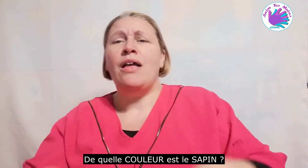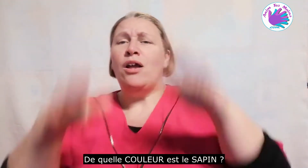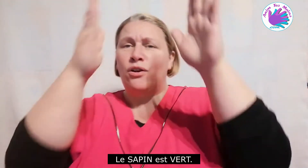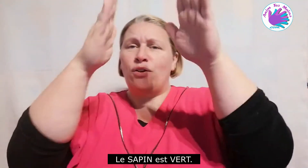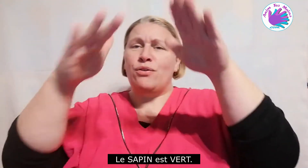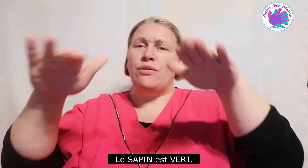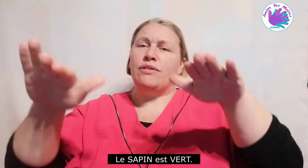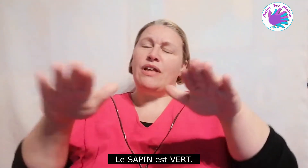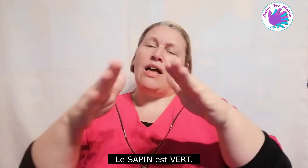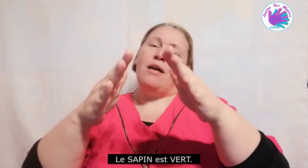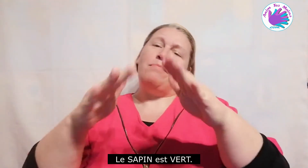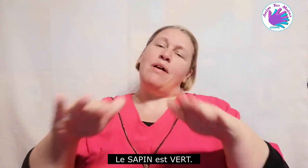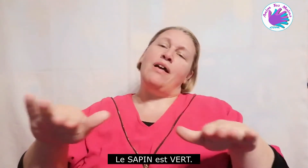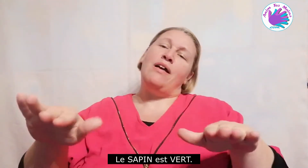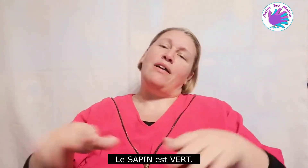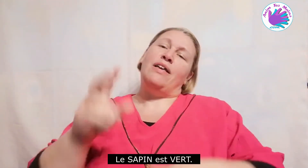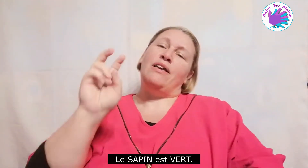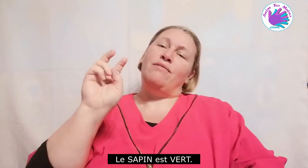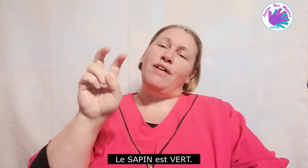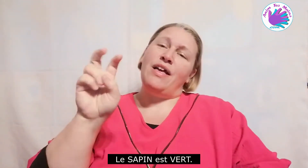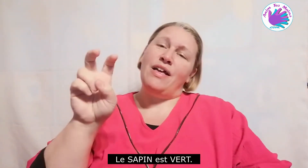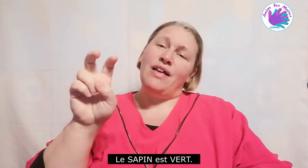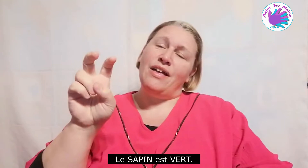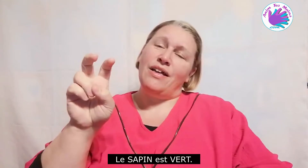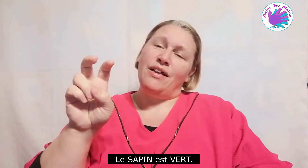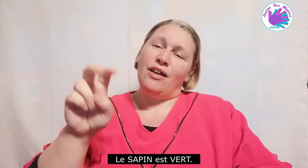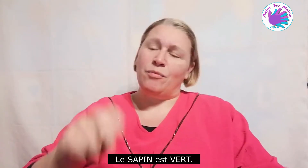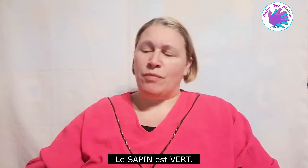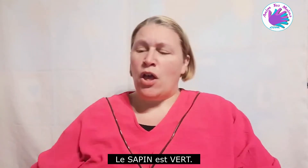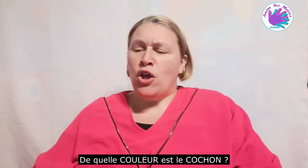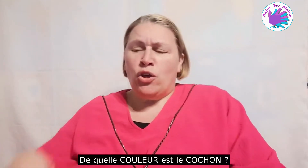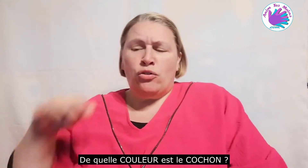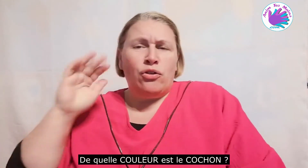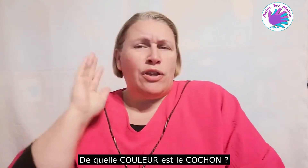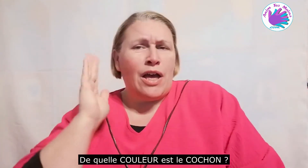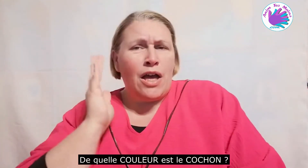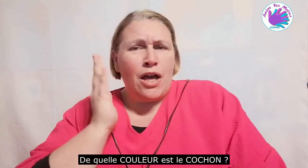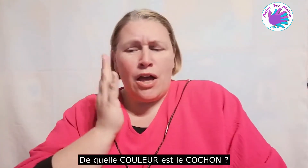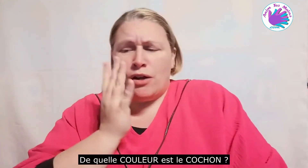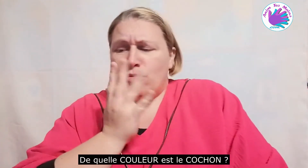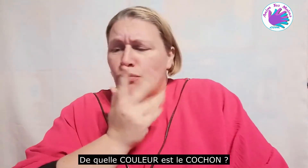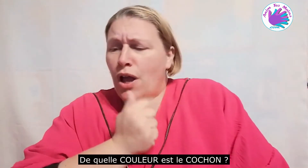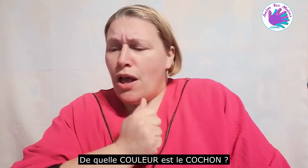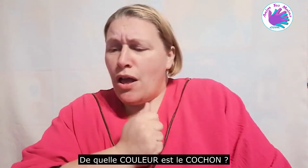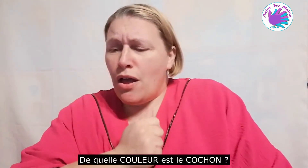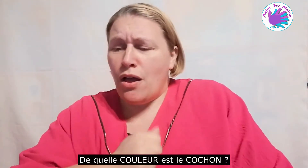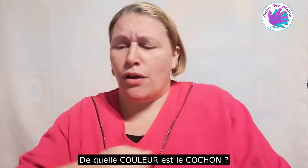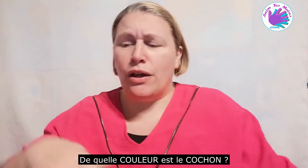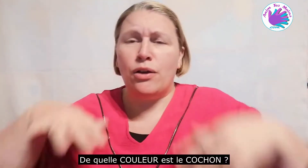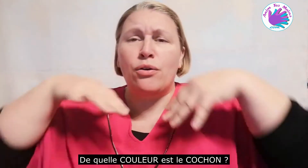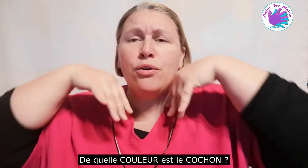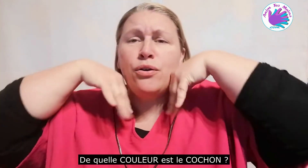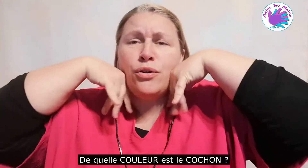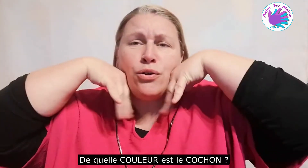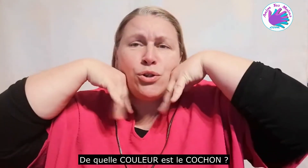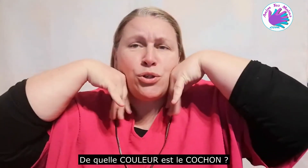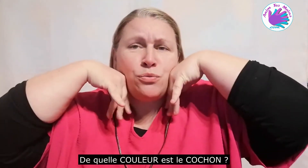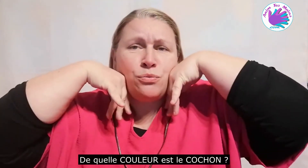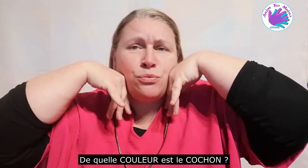le sapin est vert de quelle couleur est le cochon